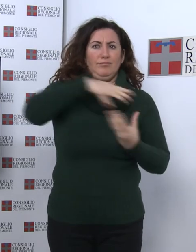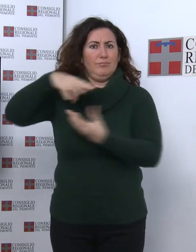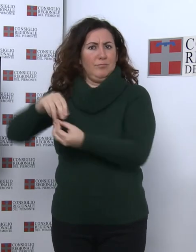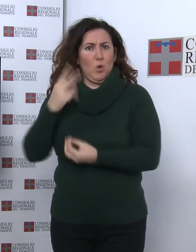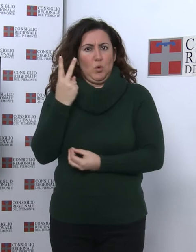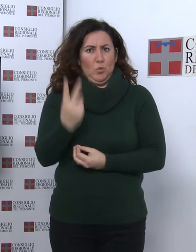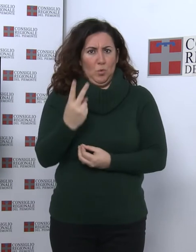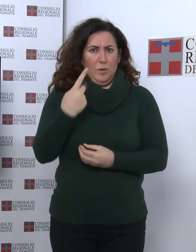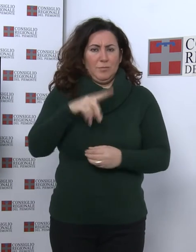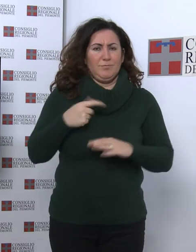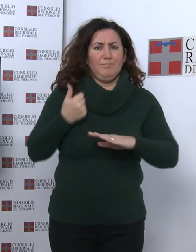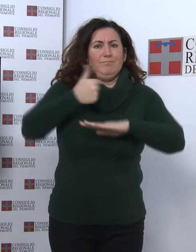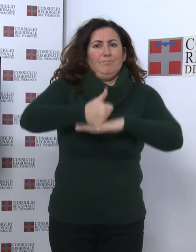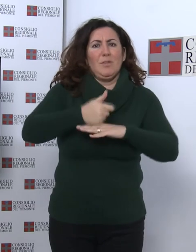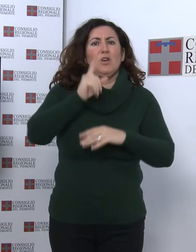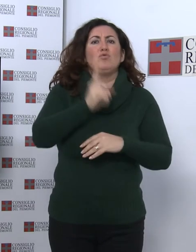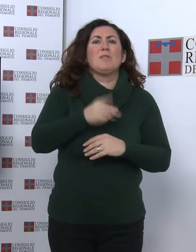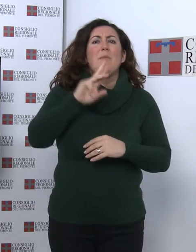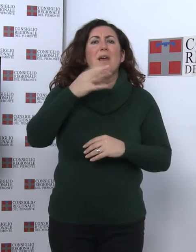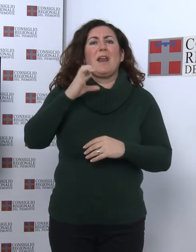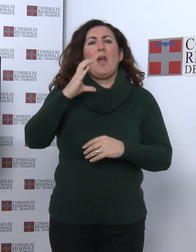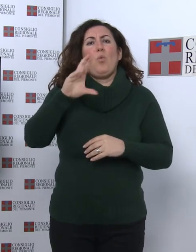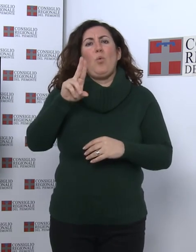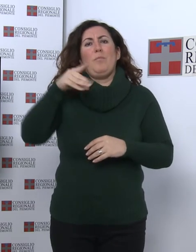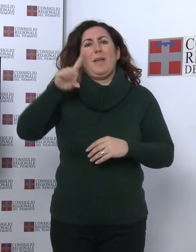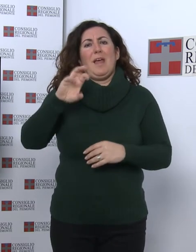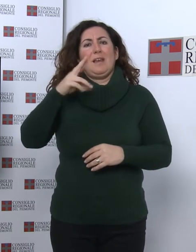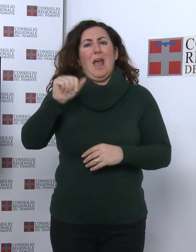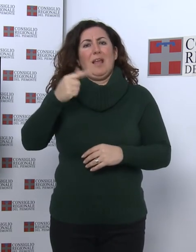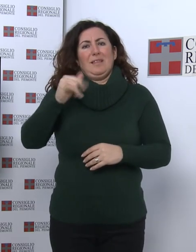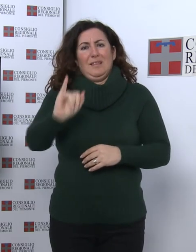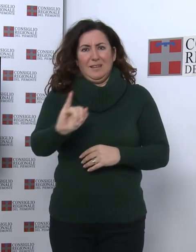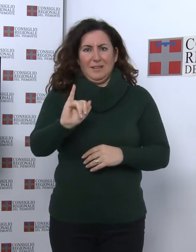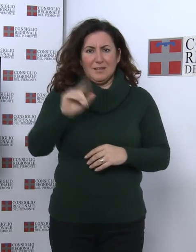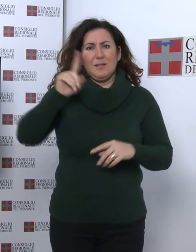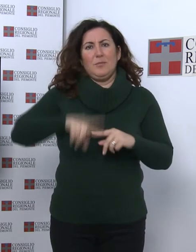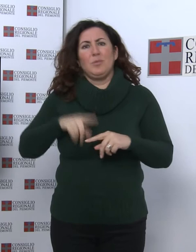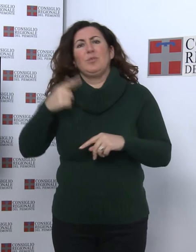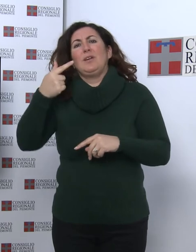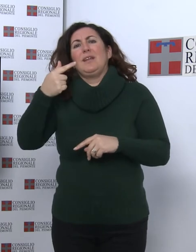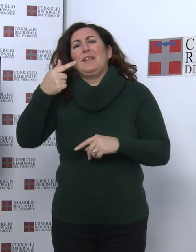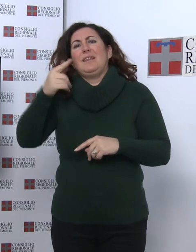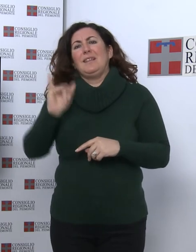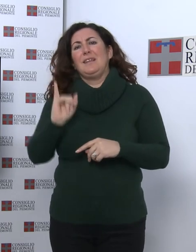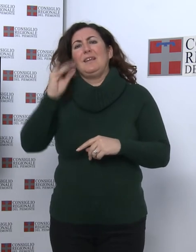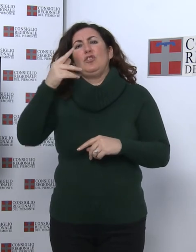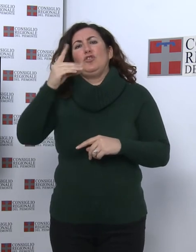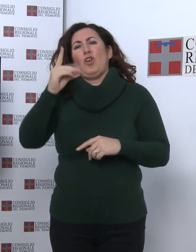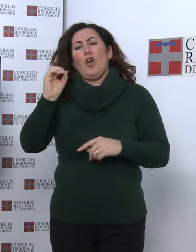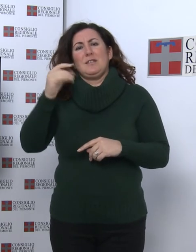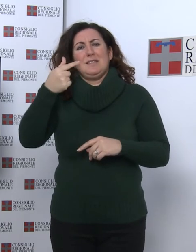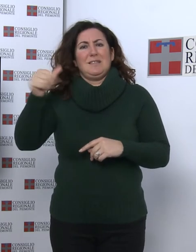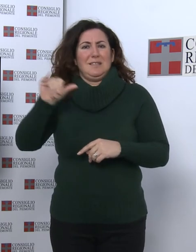presiedute da Giuseppe Ricuperati dell'Accademia dei Lincei e da Carlo Bitossi dell'Università di Ferrara, con interventi di relatori